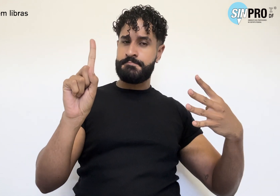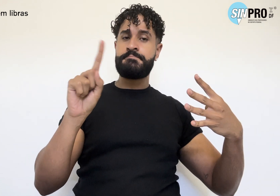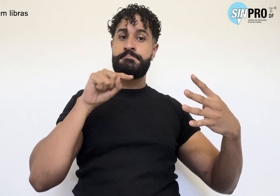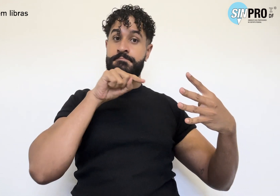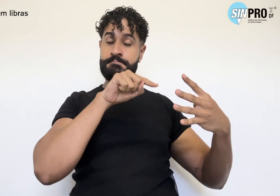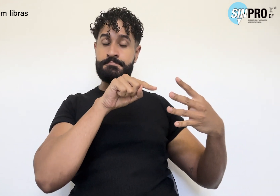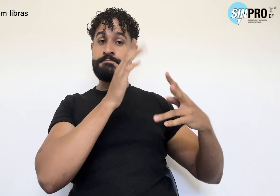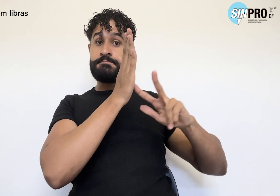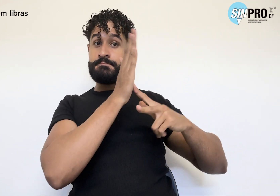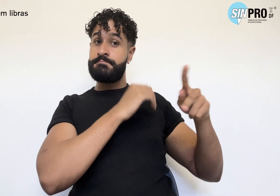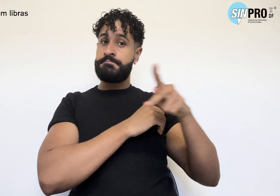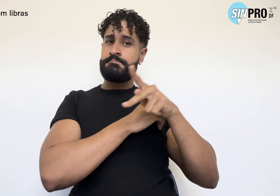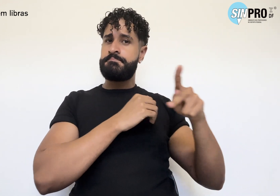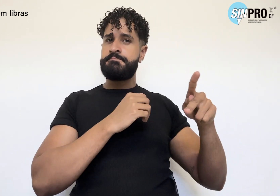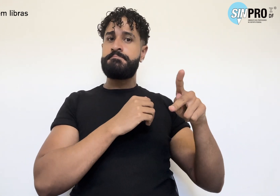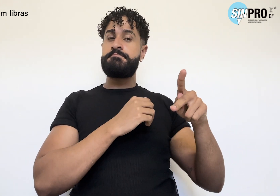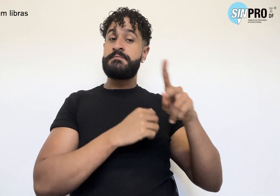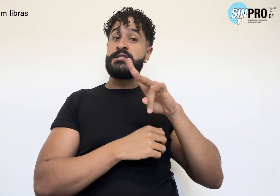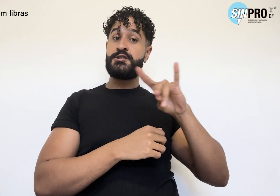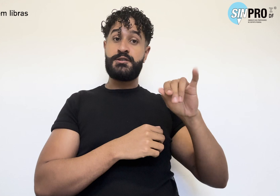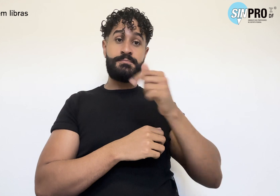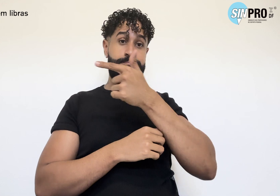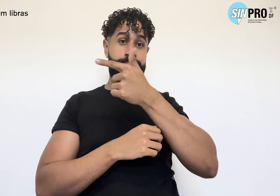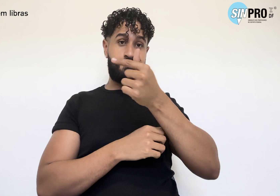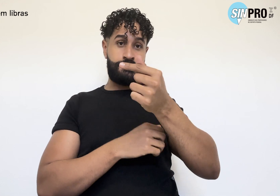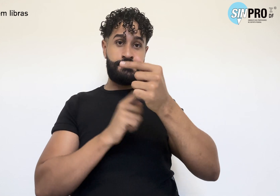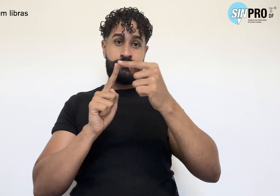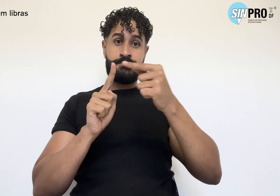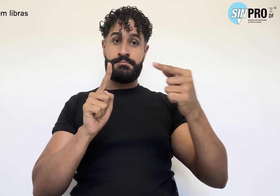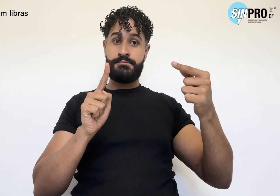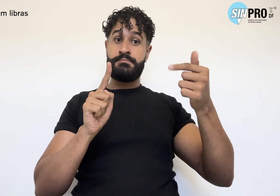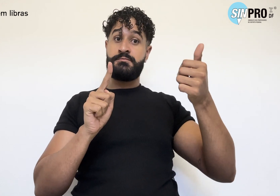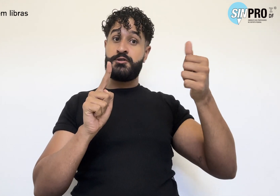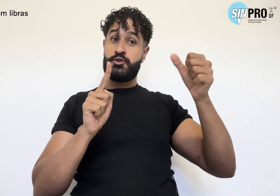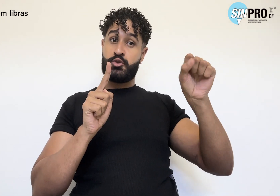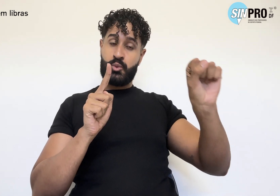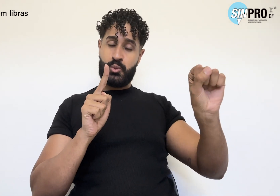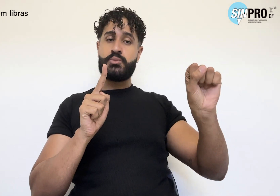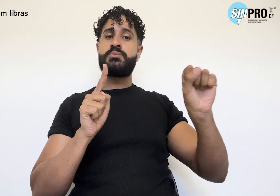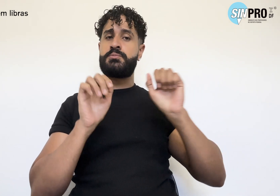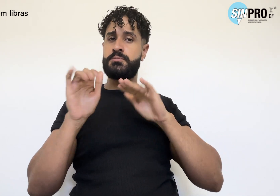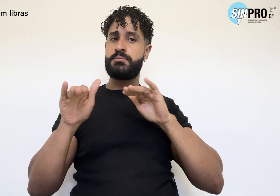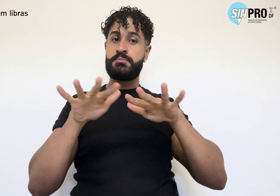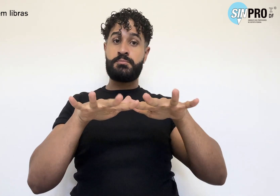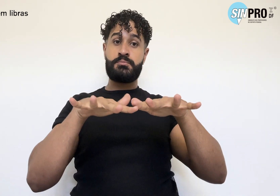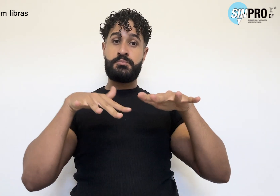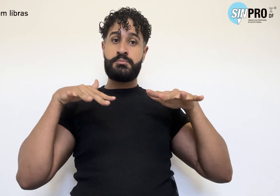do Simpro, acontece dias 27 e 28 de setembro, no auditório Paulo Freire,